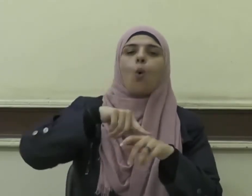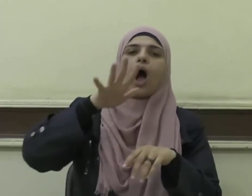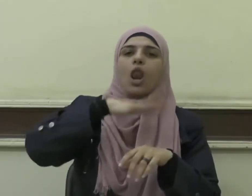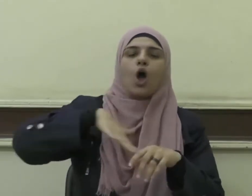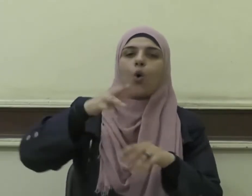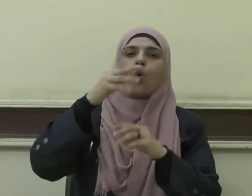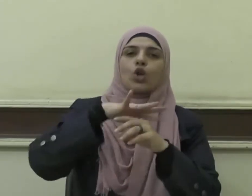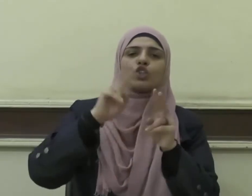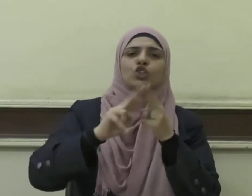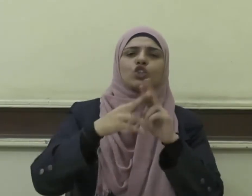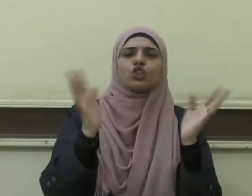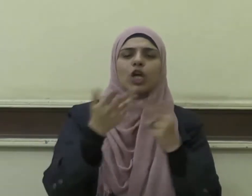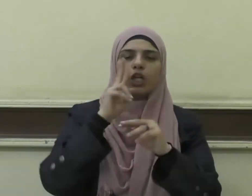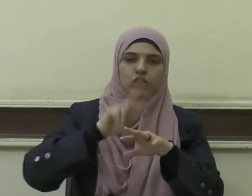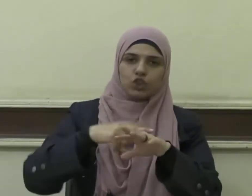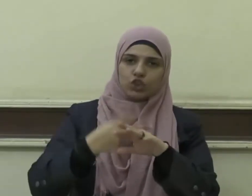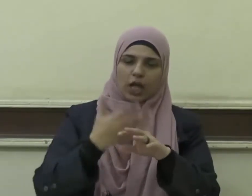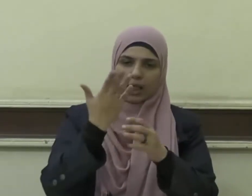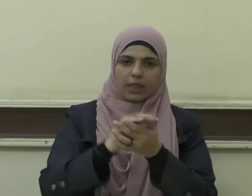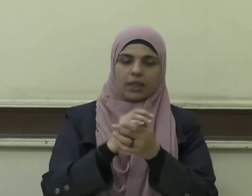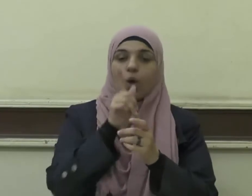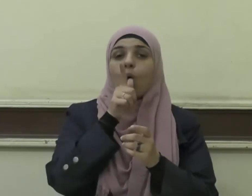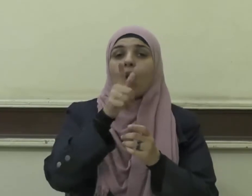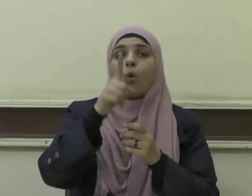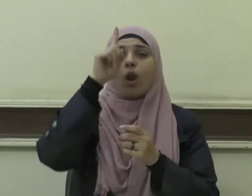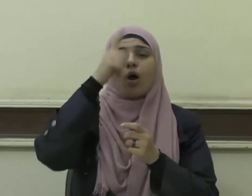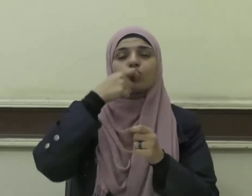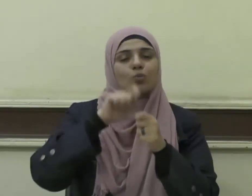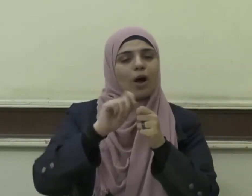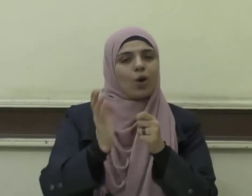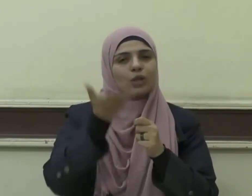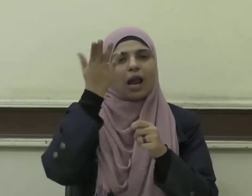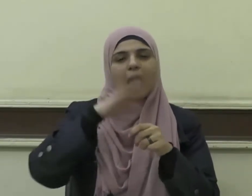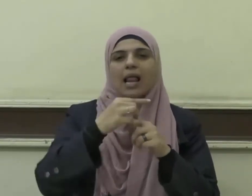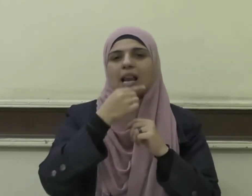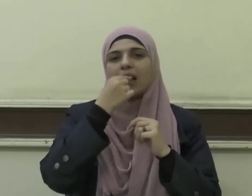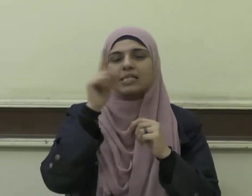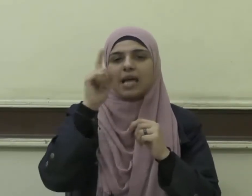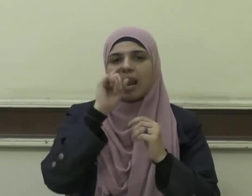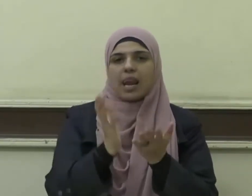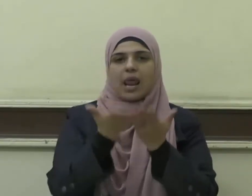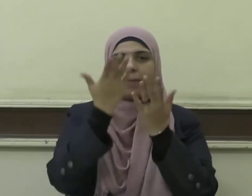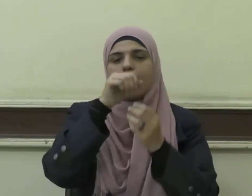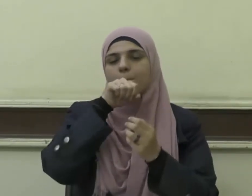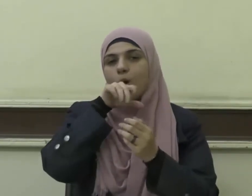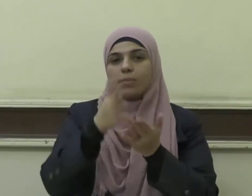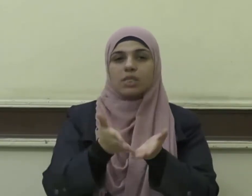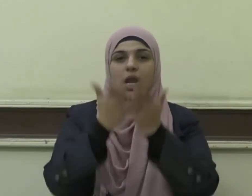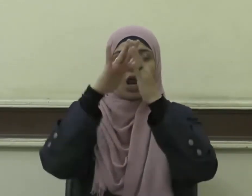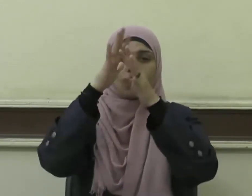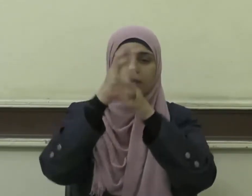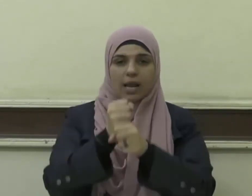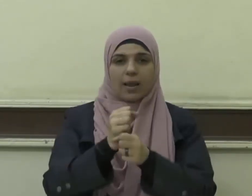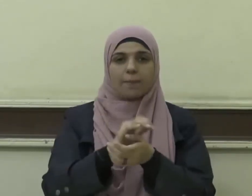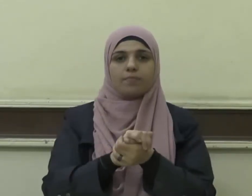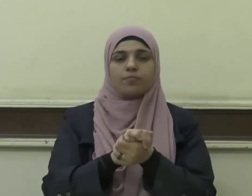شهيد ويقول سبحانه على لسانه صلى الله عليه وسلم قل ما